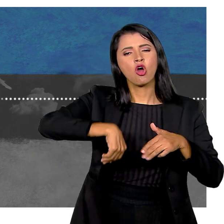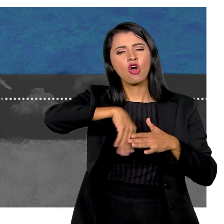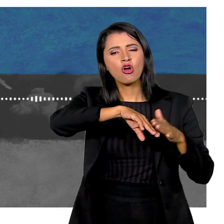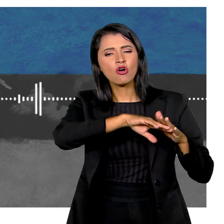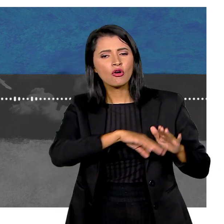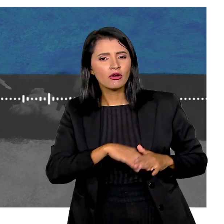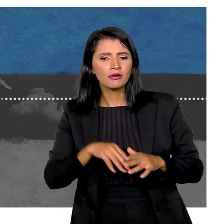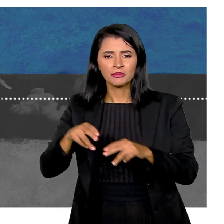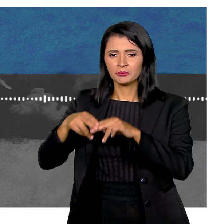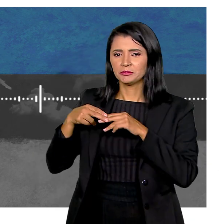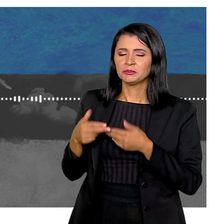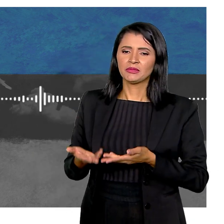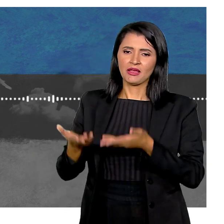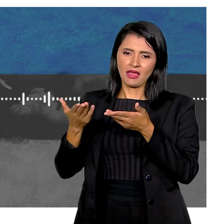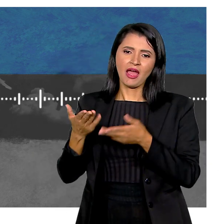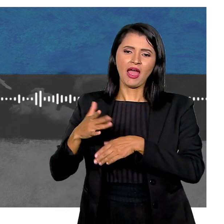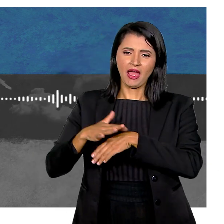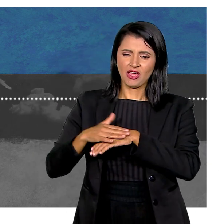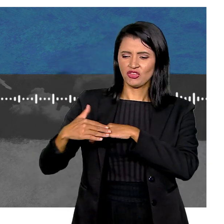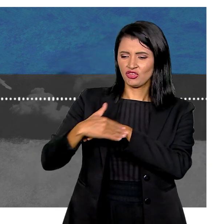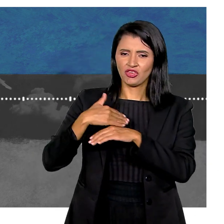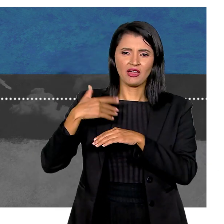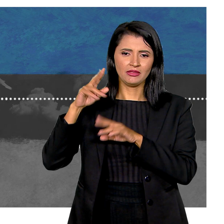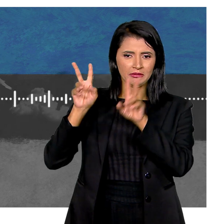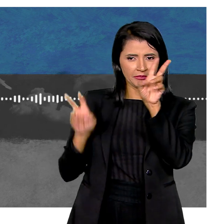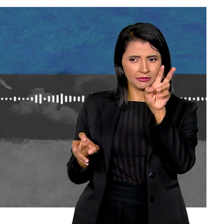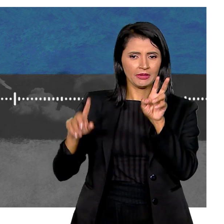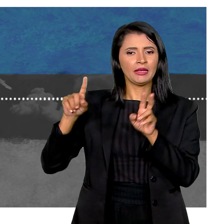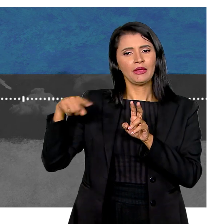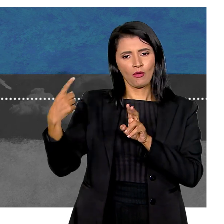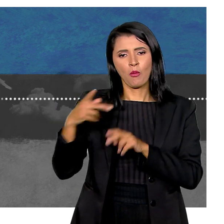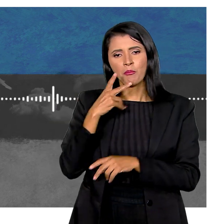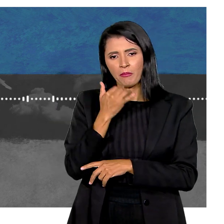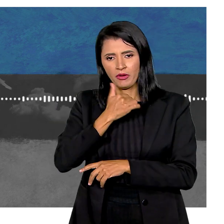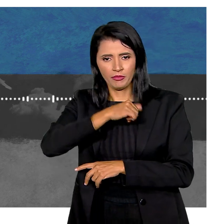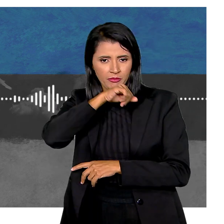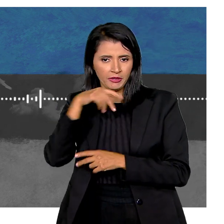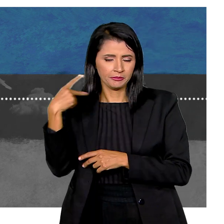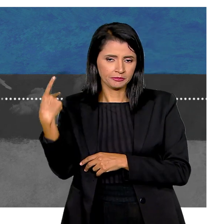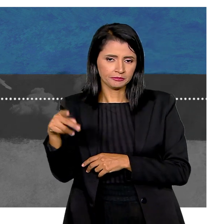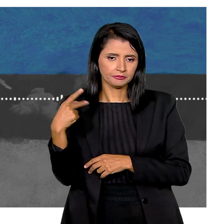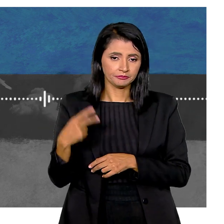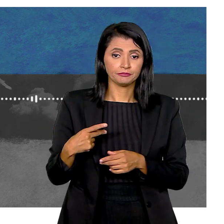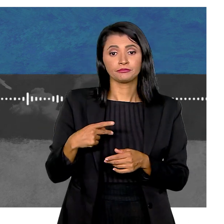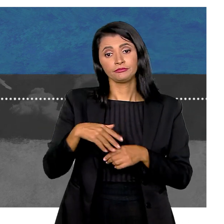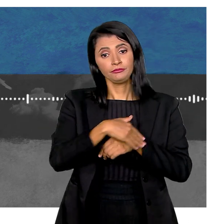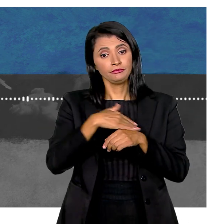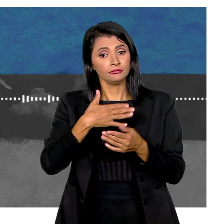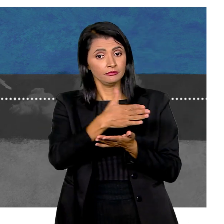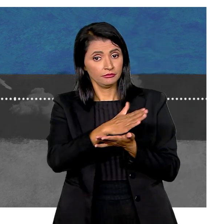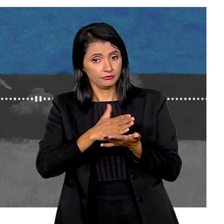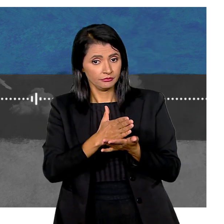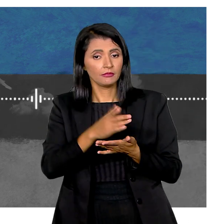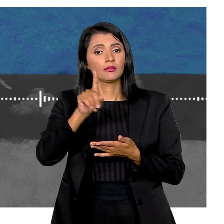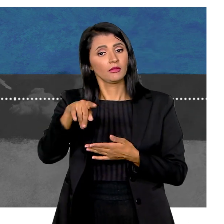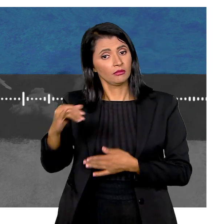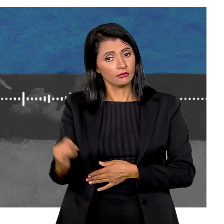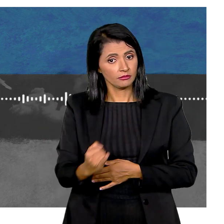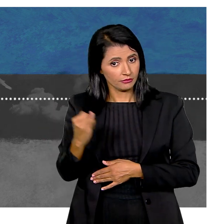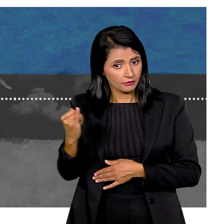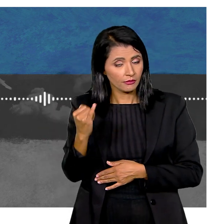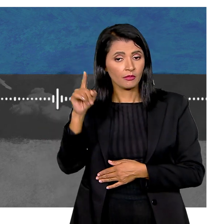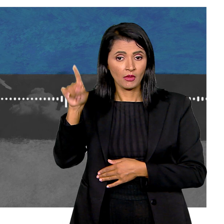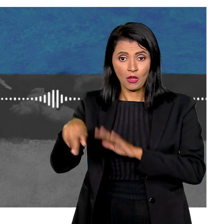bola Por isso, a gente deixa a conversa mais chata Entre aspas Com os pais deles Conversa chata Mas